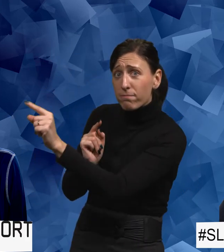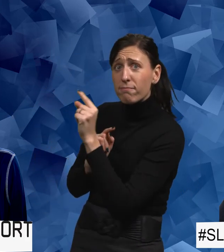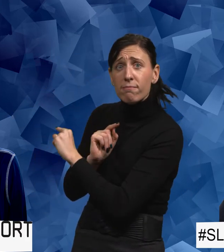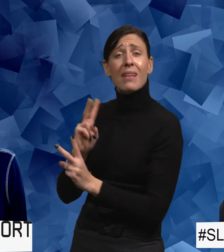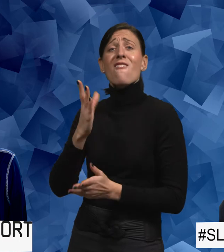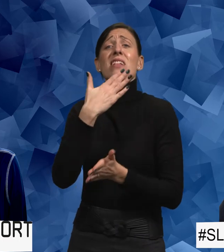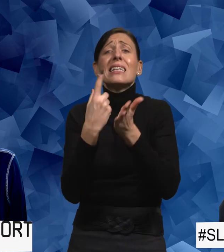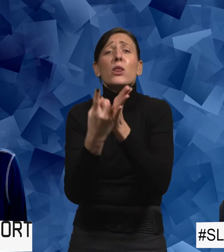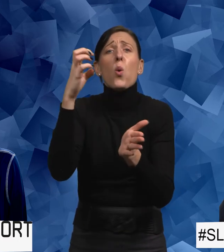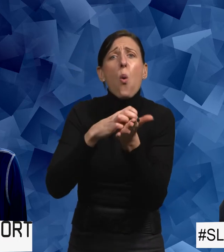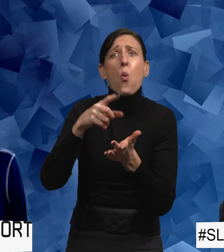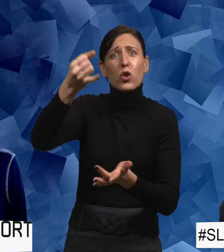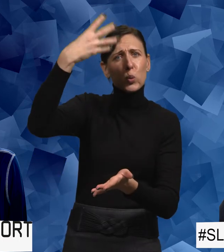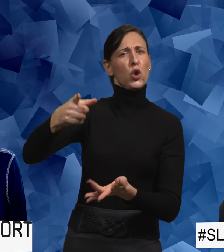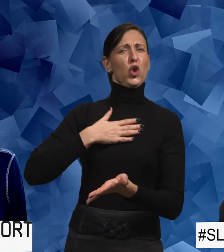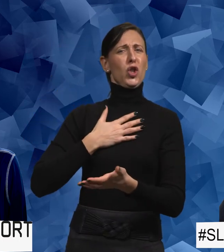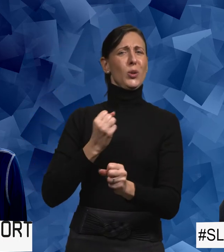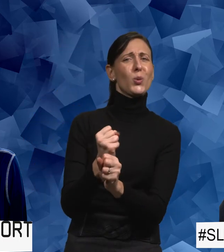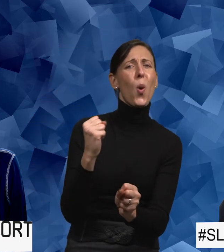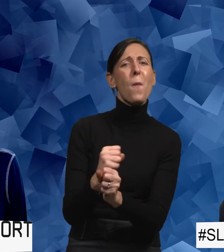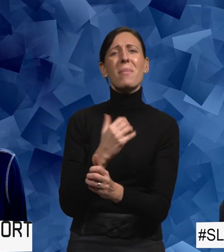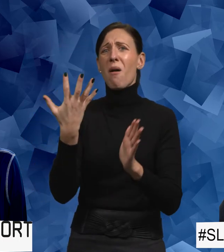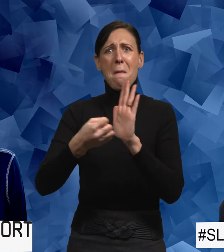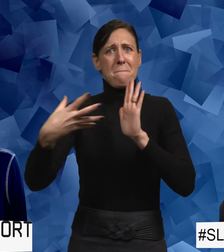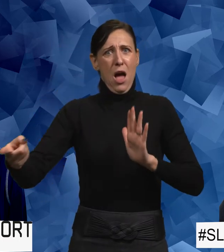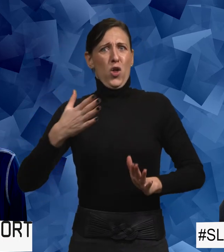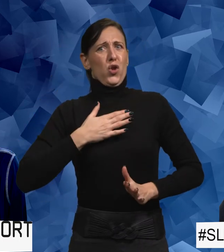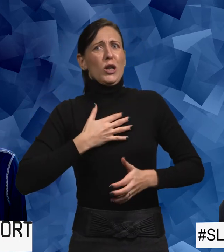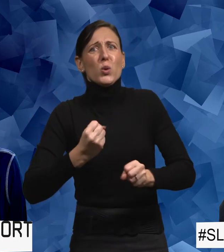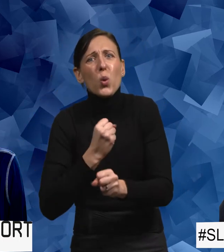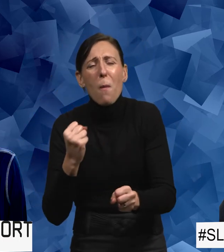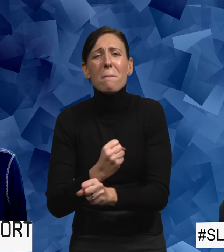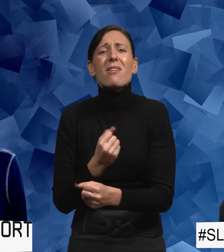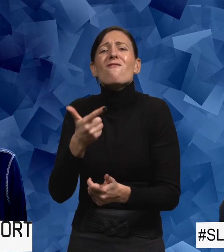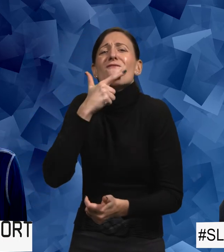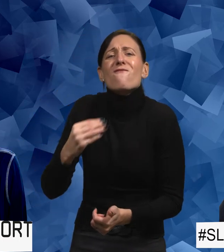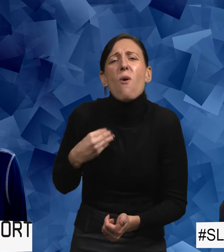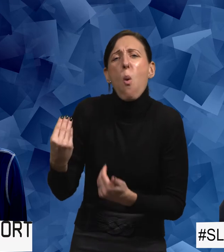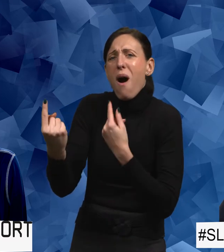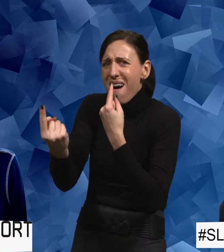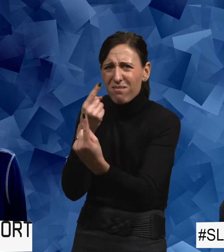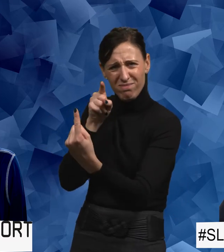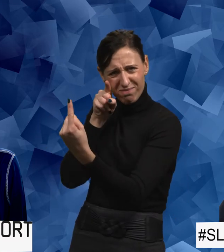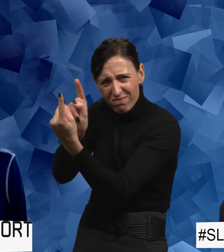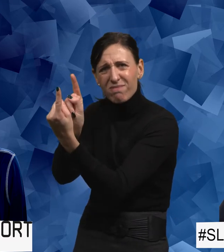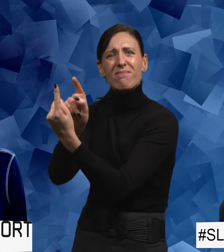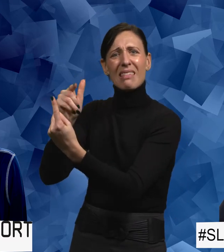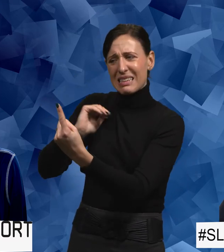situation i duschen tycker du har varit jobbig? Vad var det som gjorde att det kändes jobbigt? Och få den här tjejen, kvinnan, att